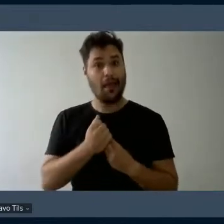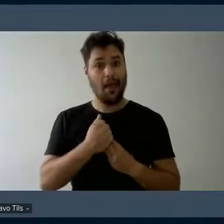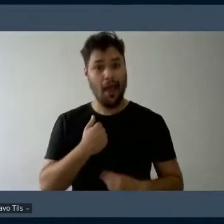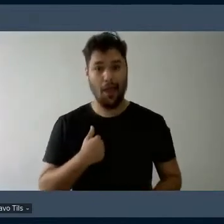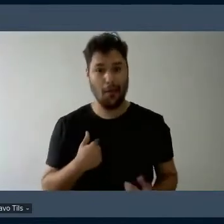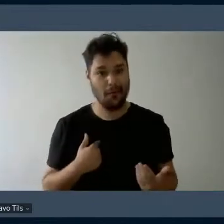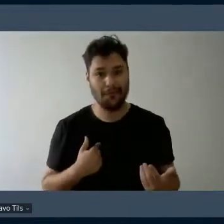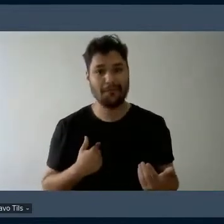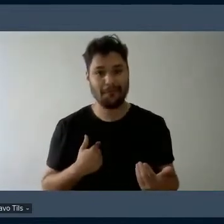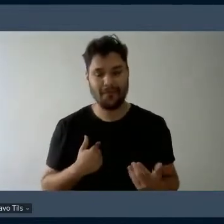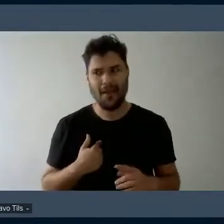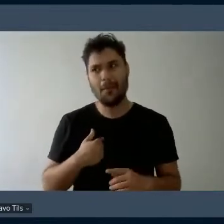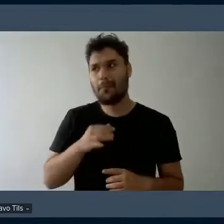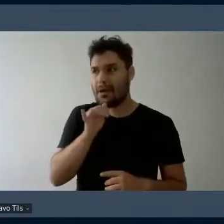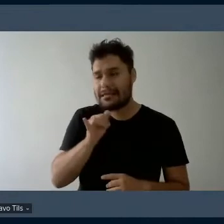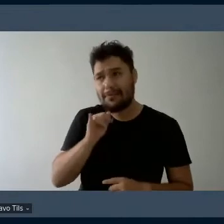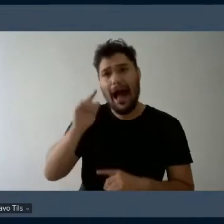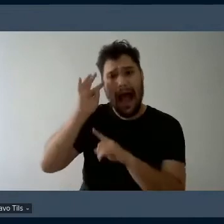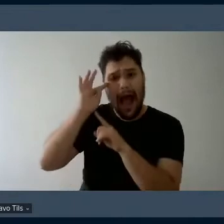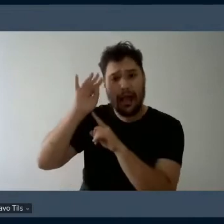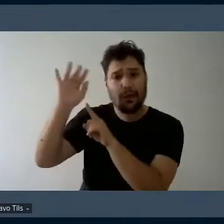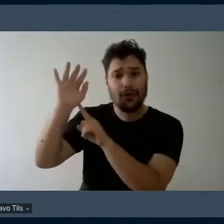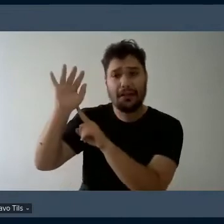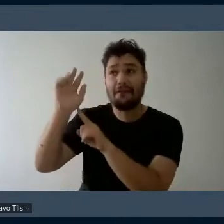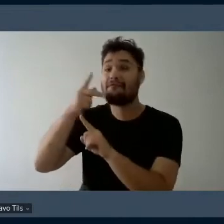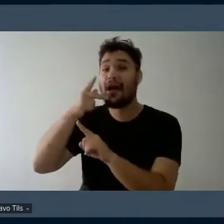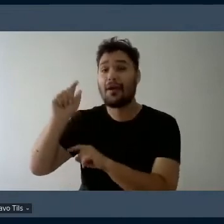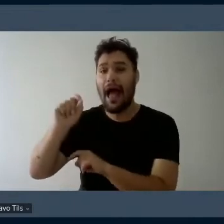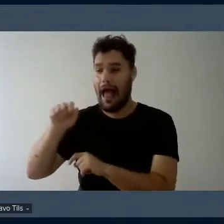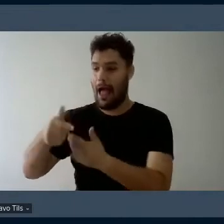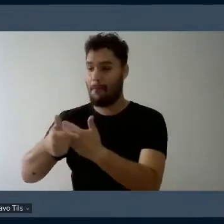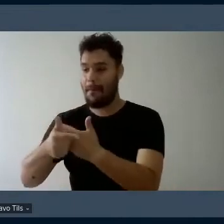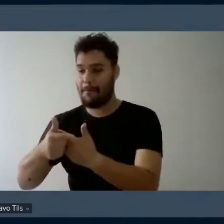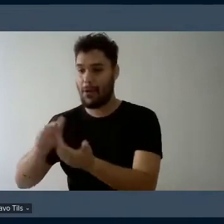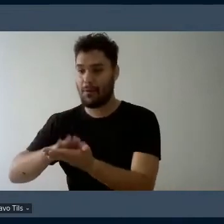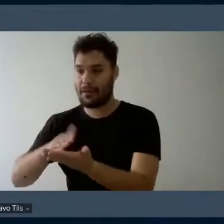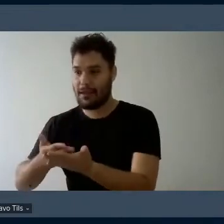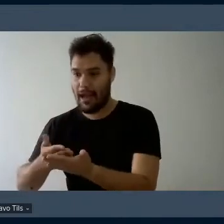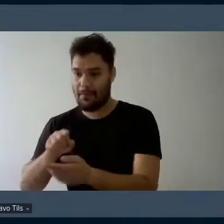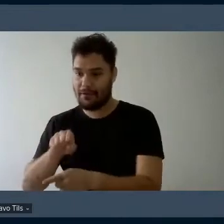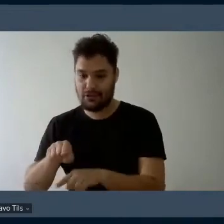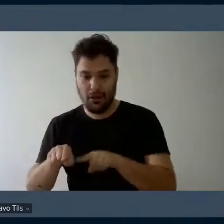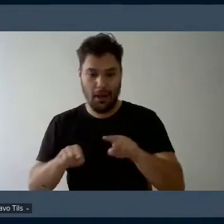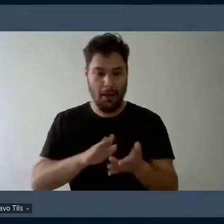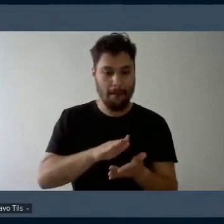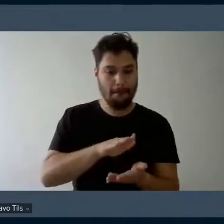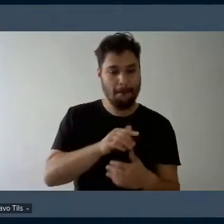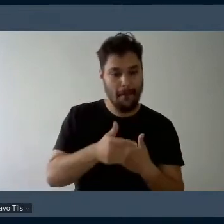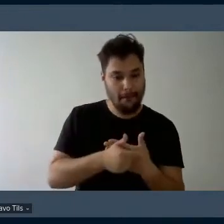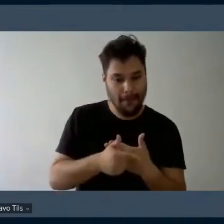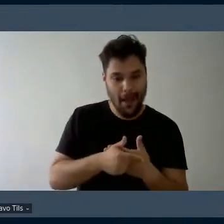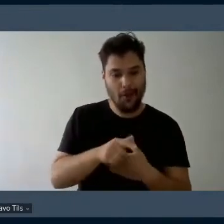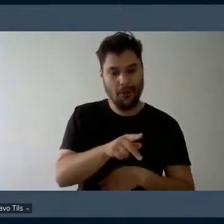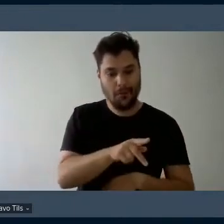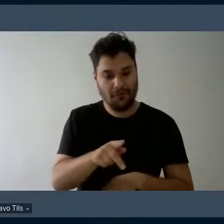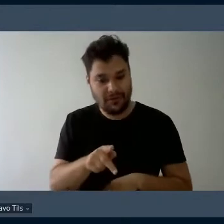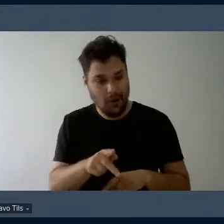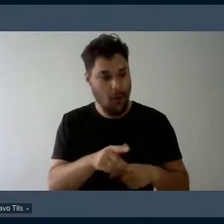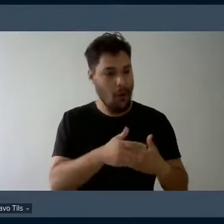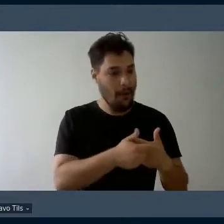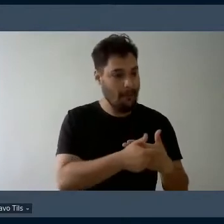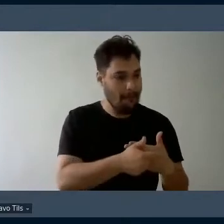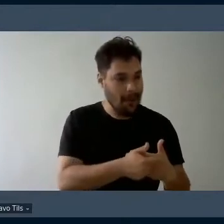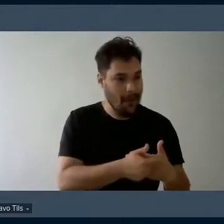pontue ah não aqui é o papel de intérprete aqui é o de pesquisadora aqui é o de educadora isso não se separa né